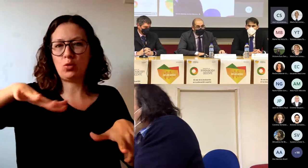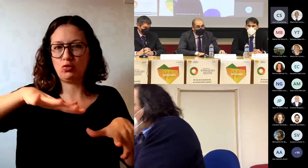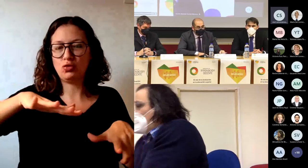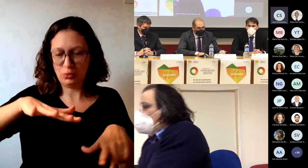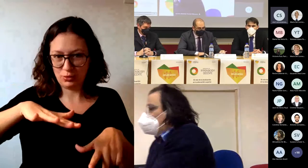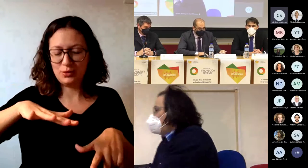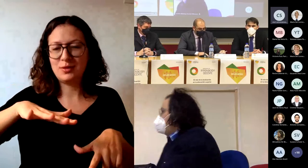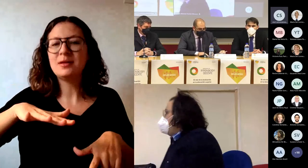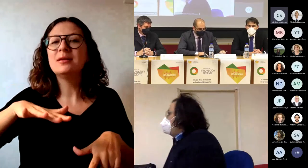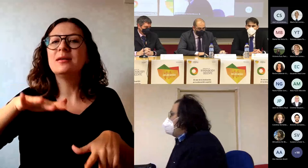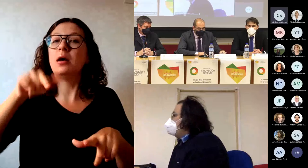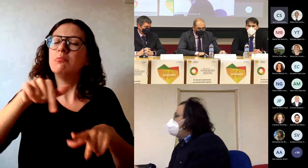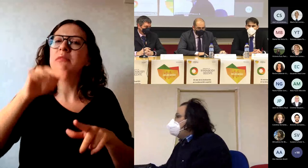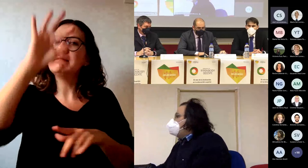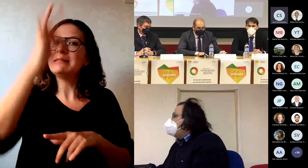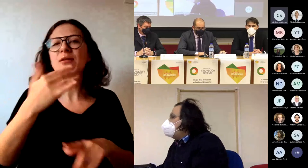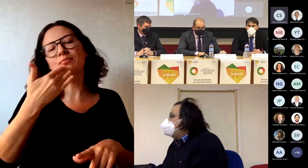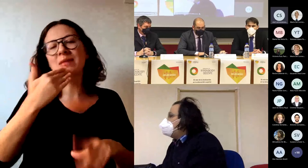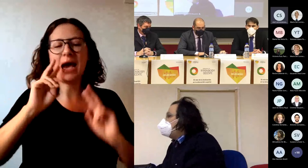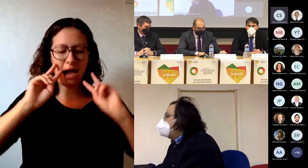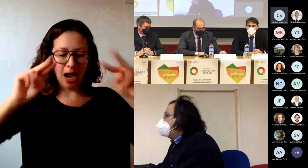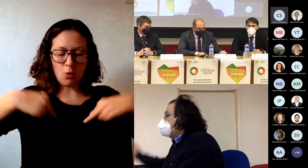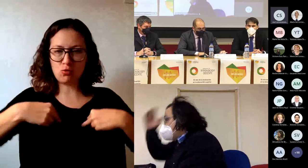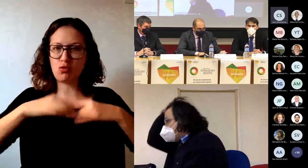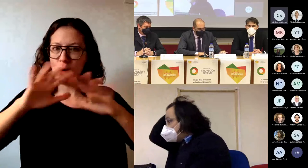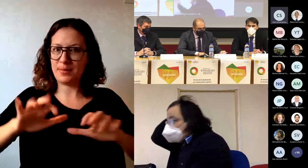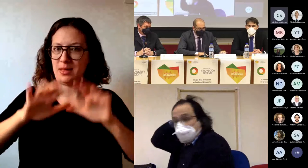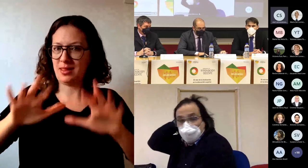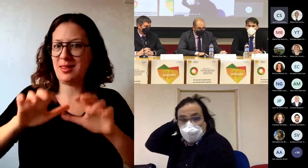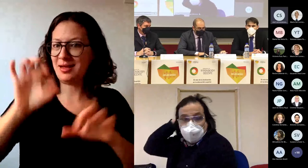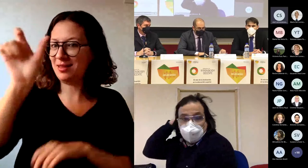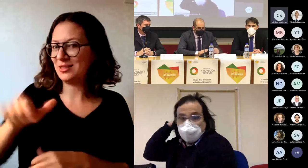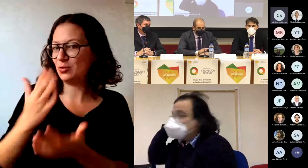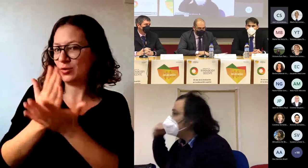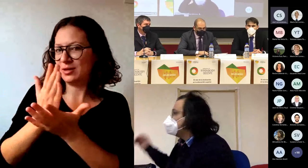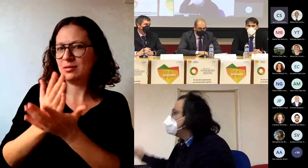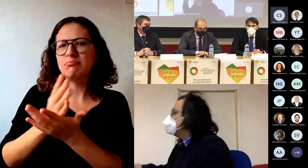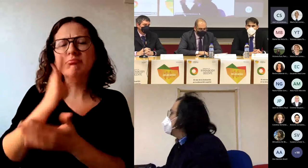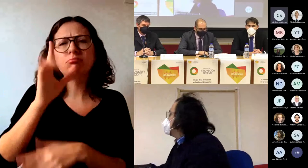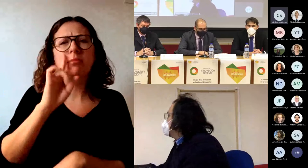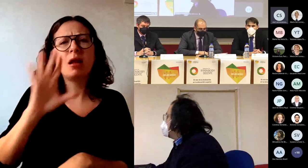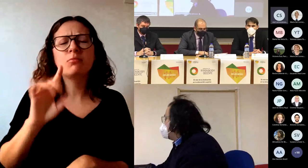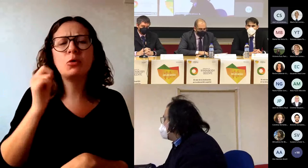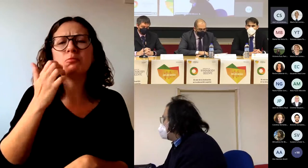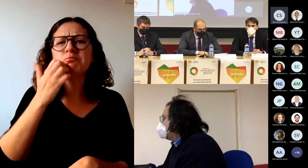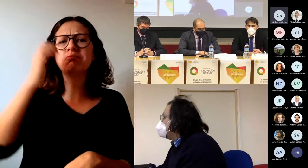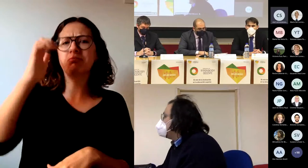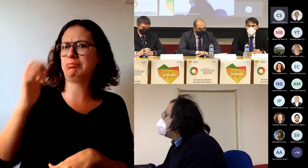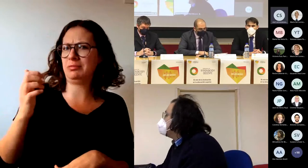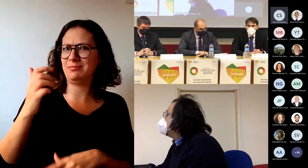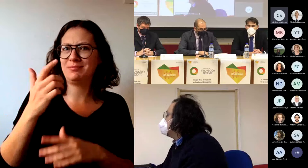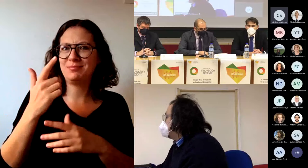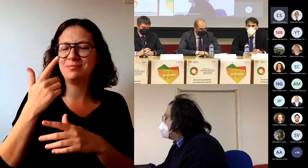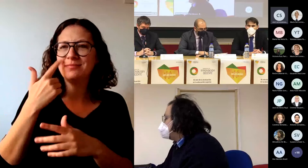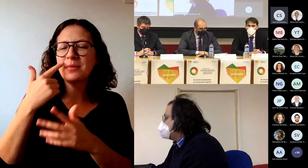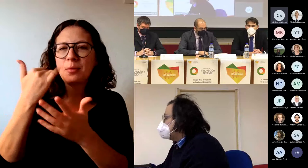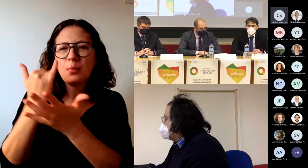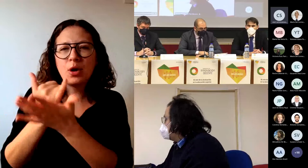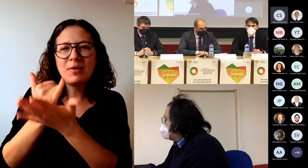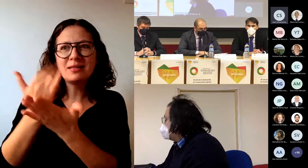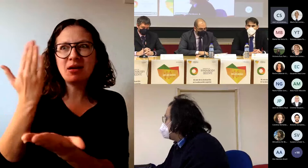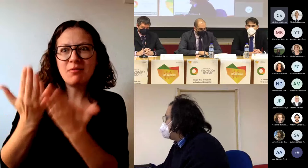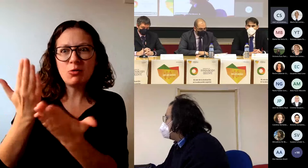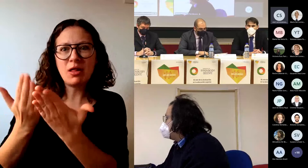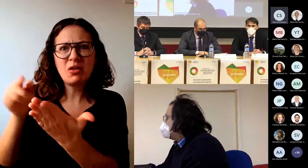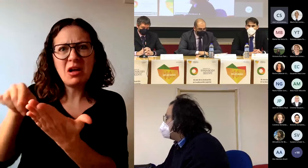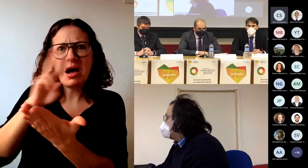autoaprendizaje del estudiante. Ya era que en el entonces me causaba curiosidad determinar las posibilidades de las pruebas de evaluación como vehículo para que el estudiante